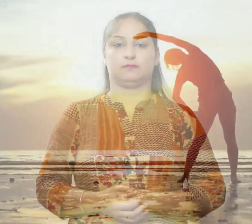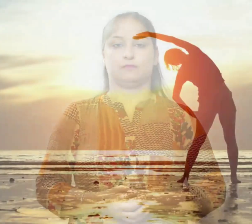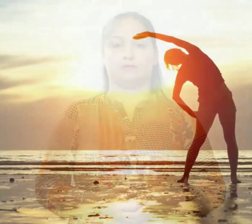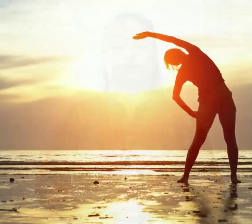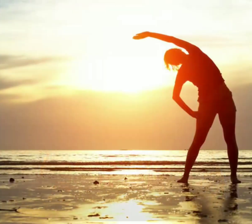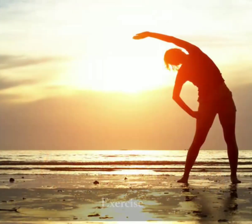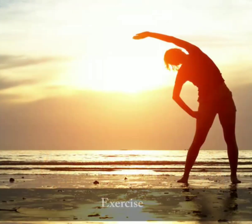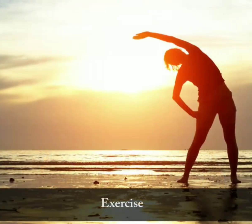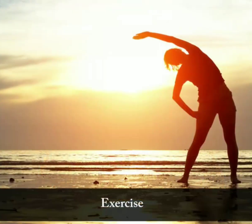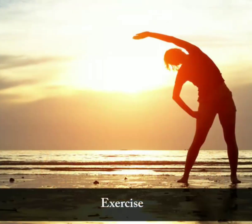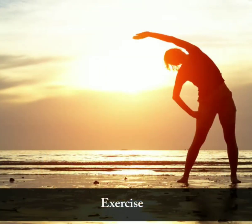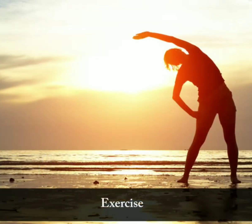व्यायाइम